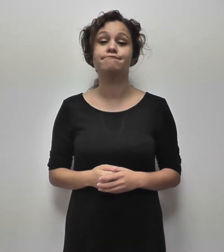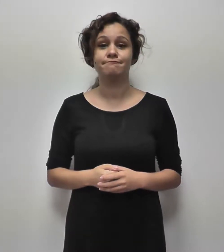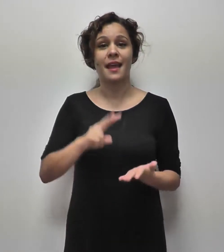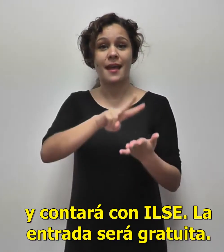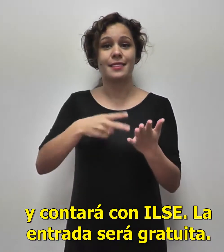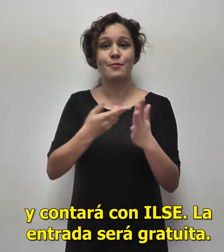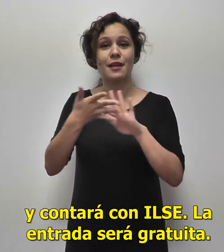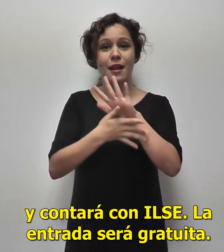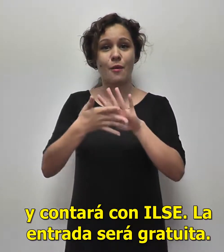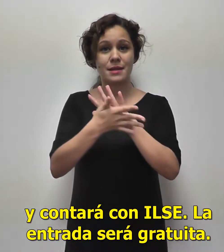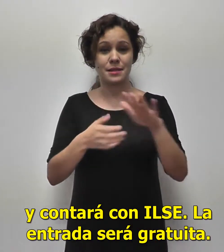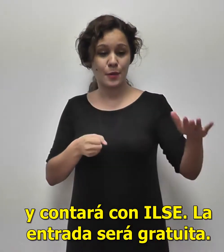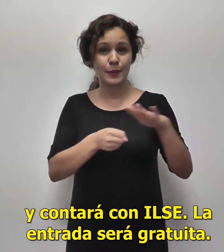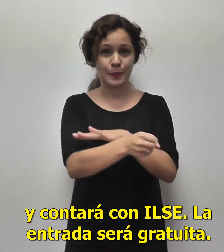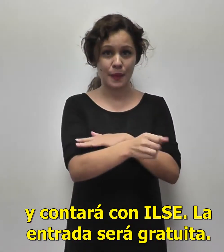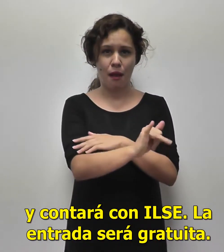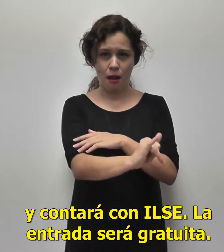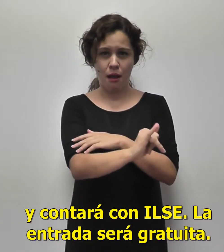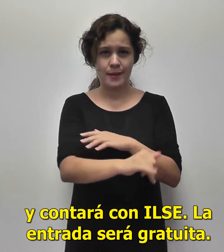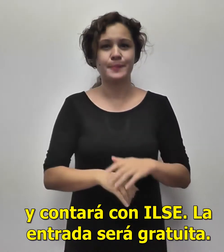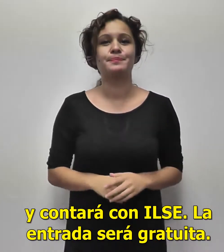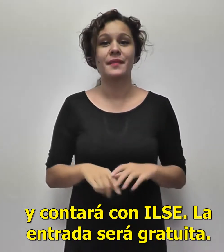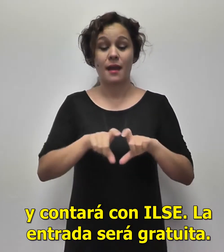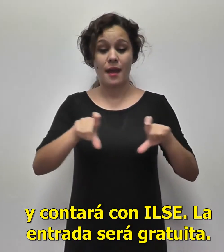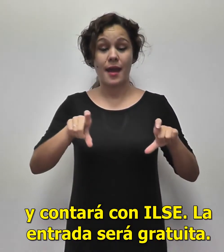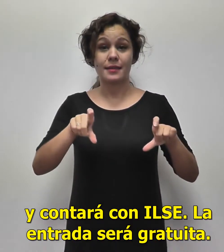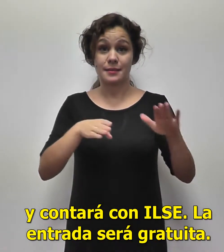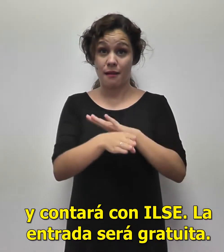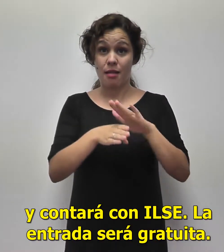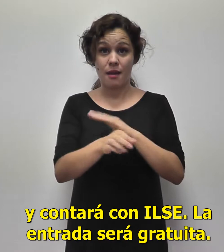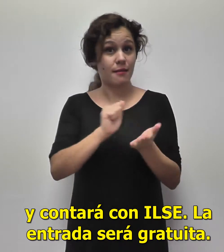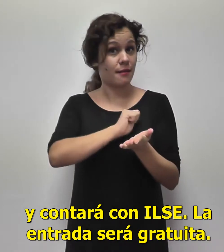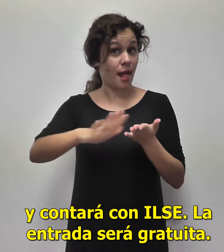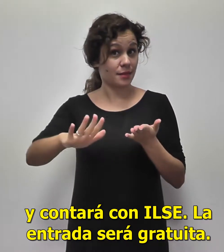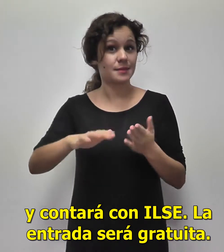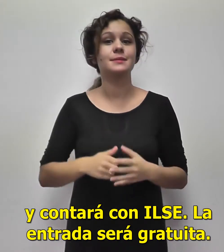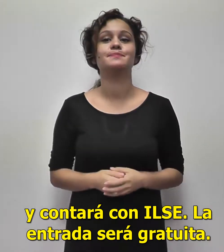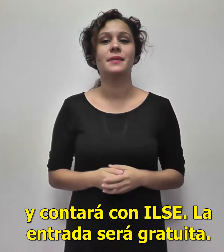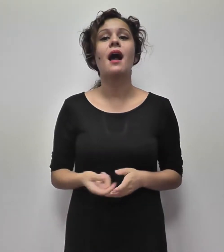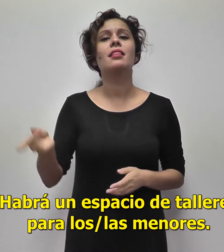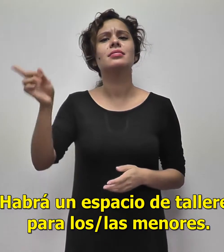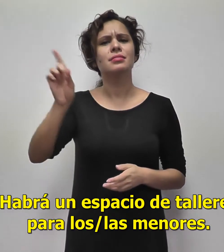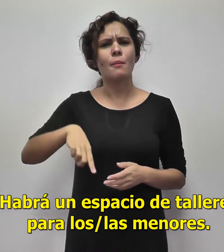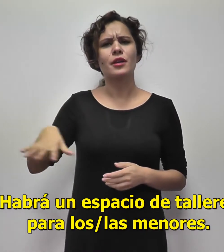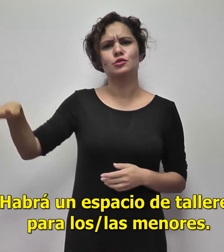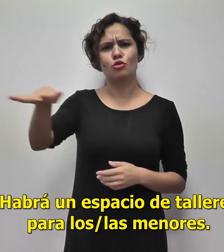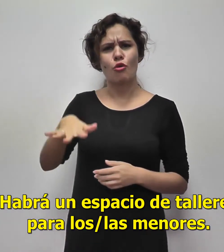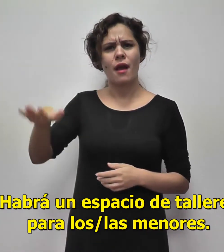y contará con intérprete de lengua de signos española. La entrada será gratuita. Habrá un